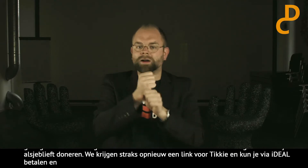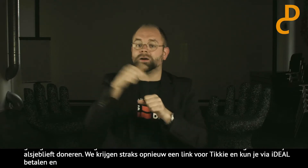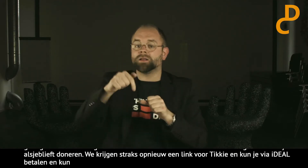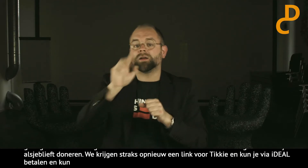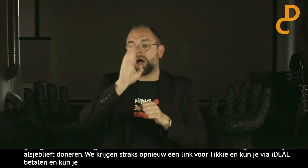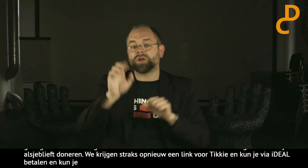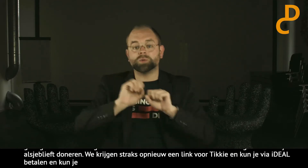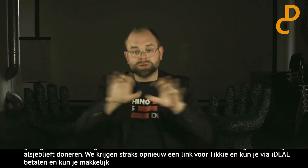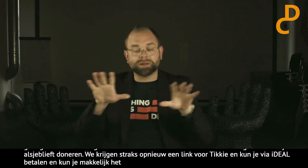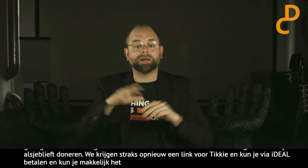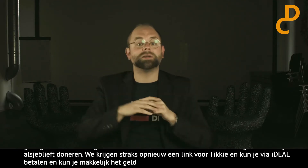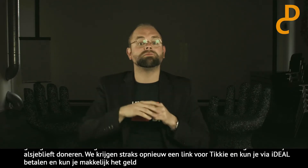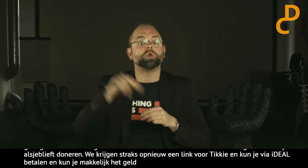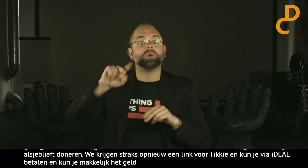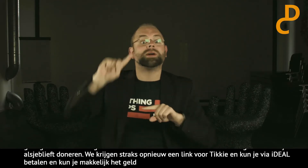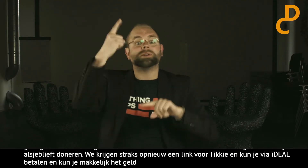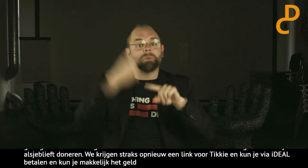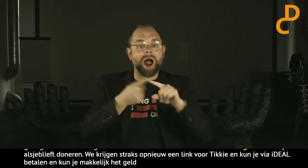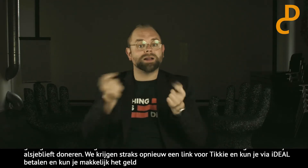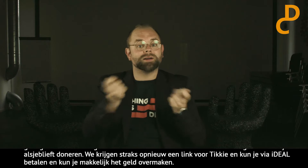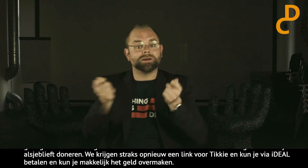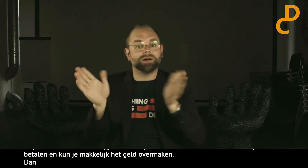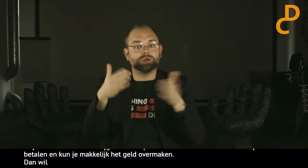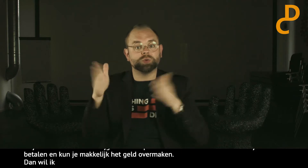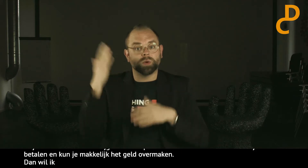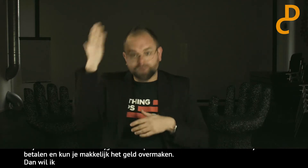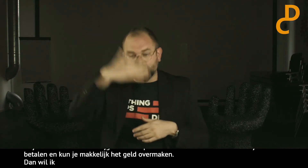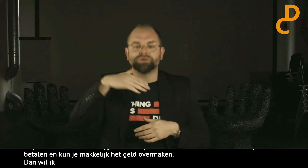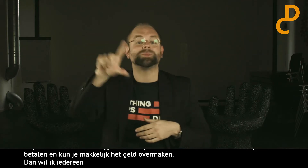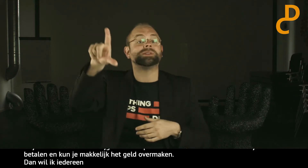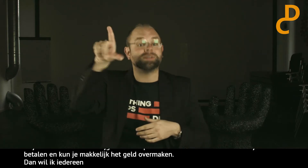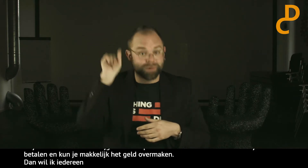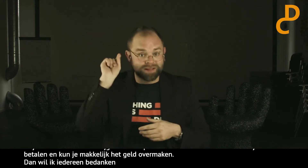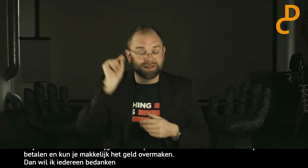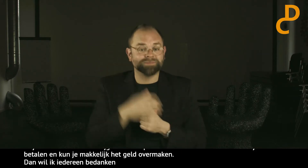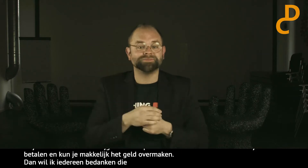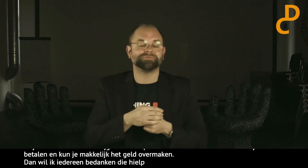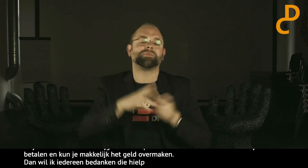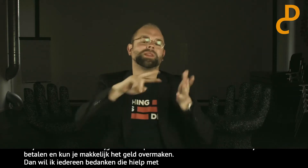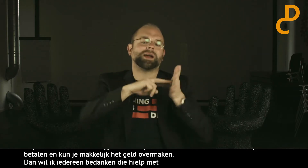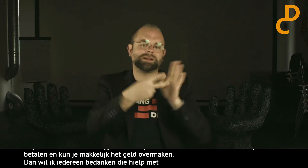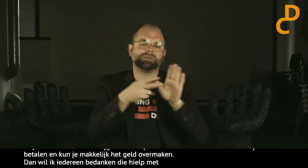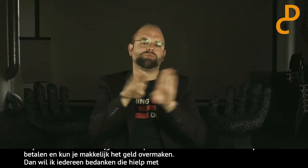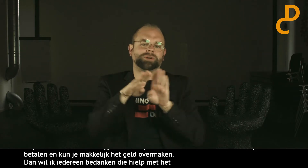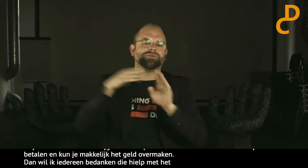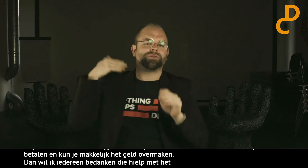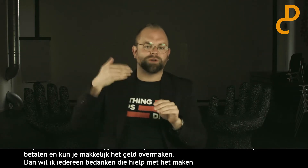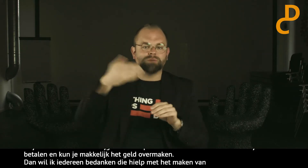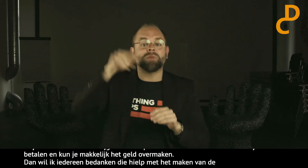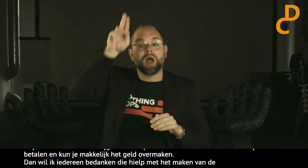Dan wil ik nu ook iedereen bedanken die mee heeft geholpen aan het maken van deze uitzending. De regisseur van vanavond is Splinter. Techniek hetzelfde